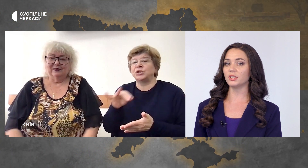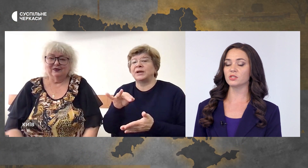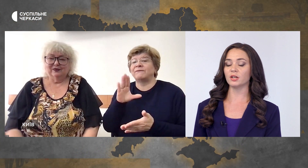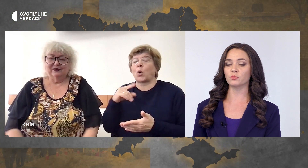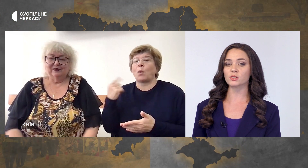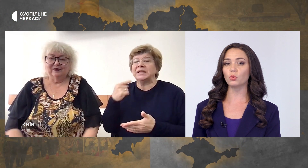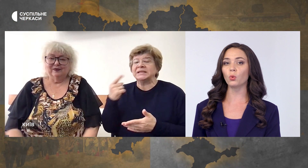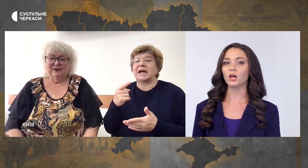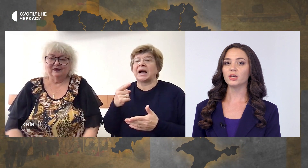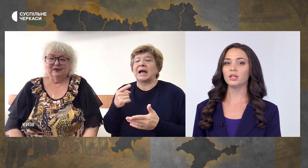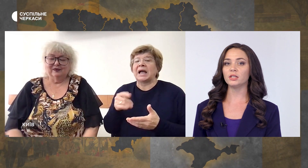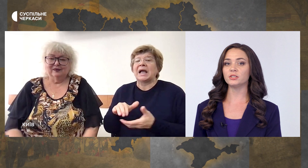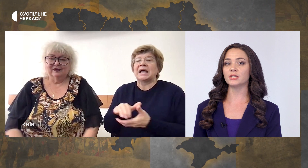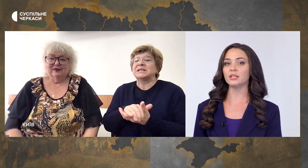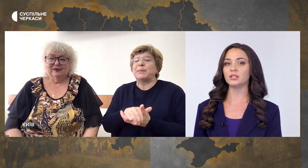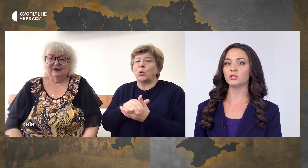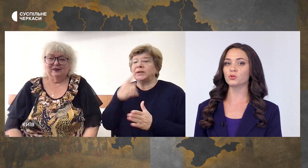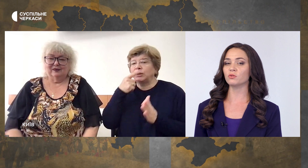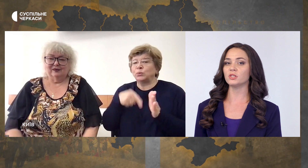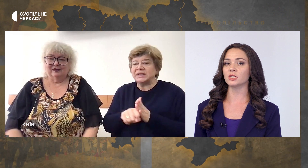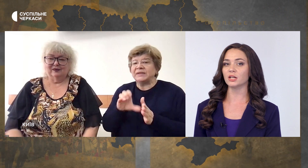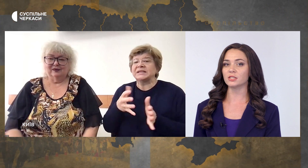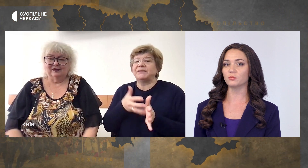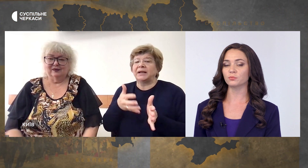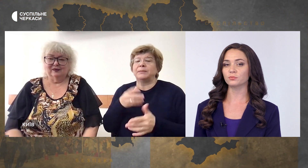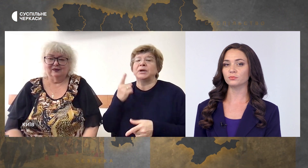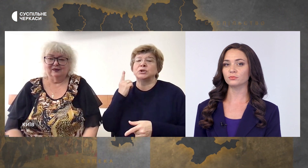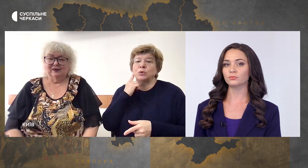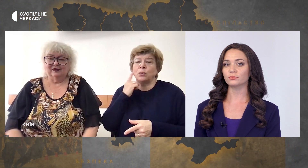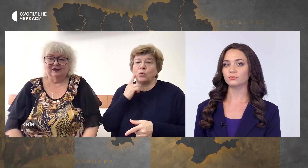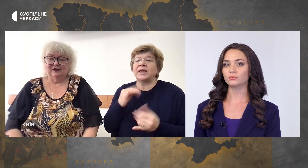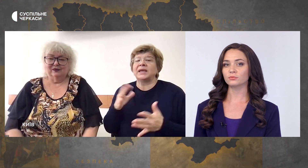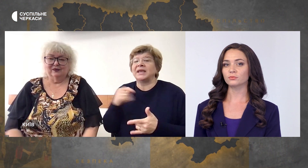людей з вадами слуху і які їхні основні заняття?